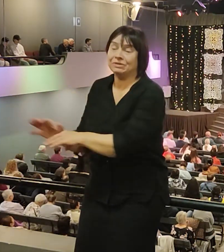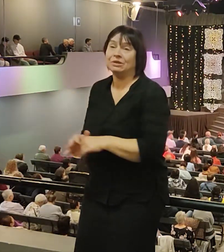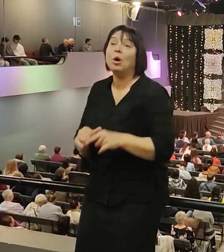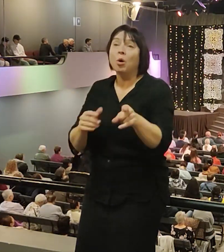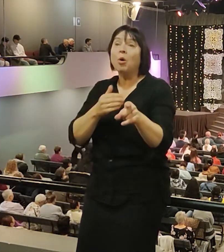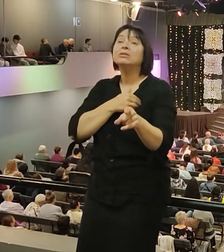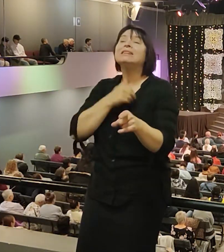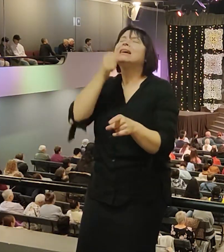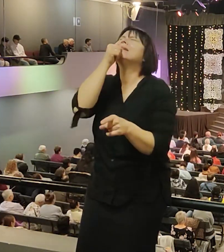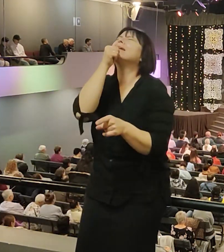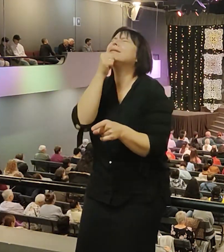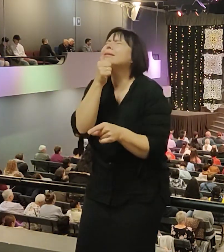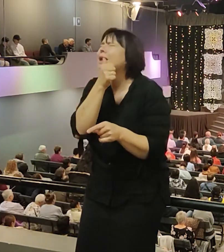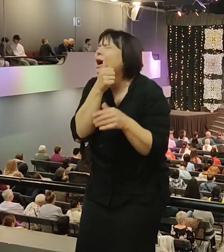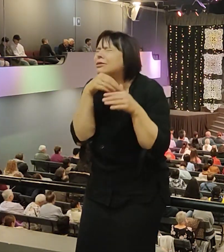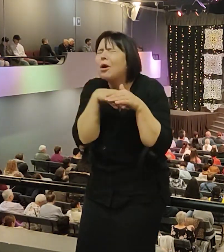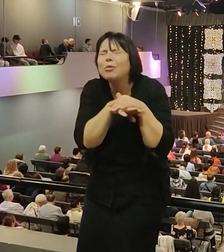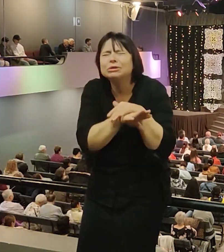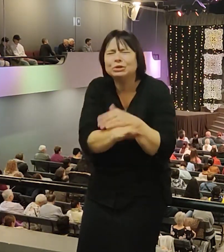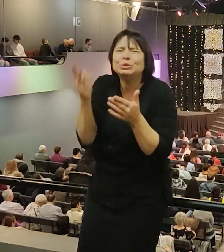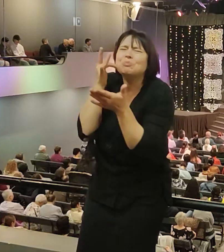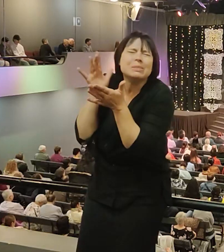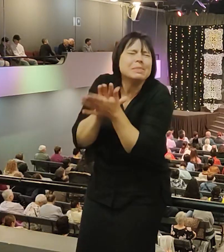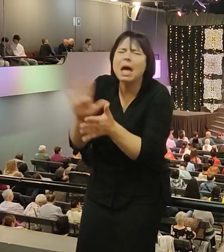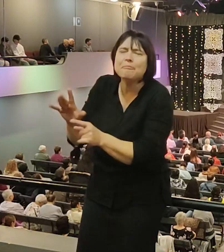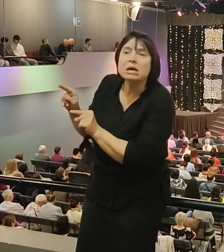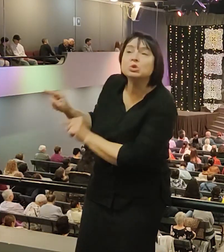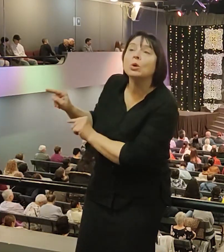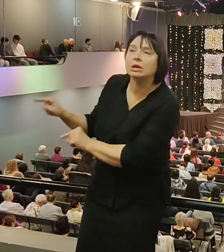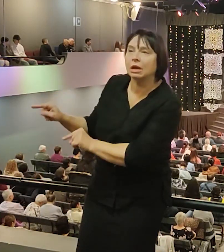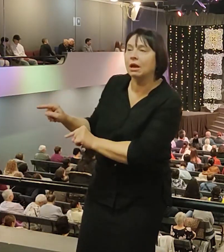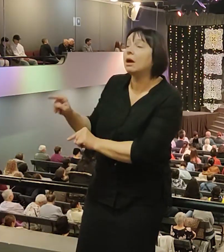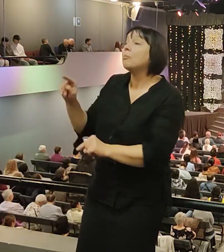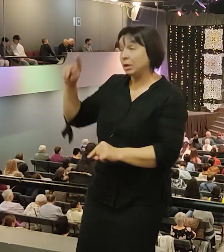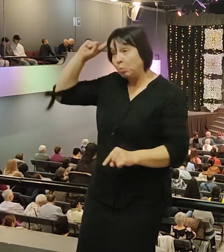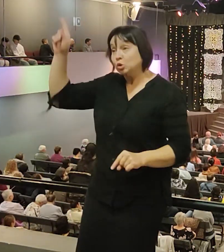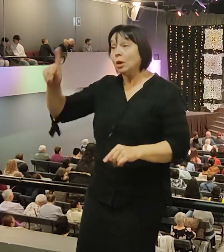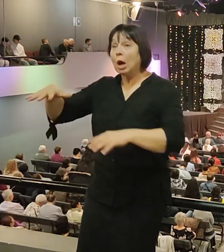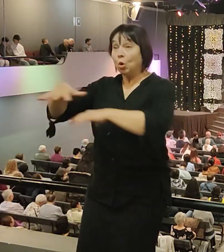уйти от своей супруги, чтобы не опозорить ее, потому что у народа израильского